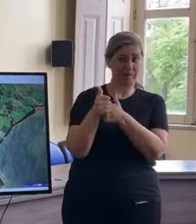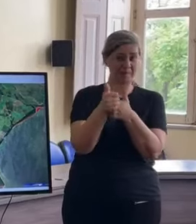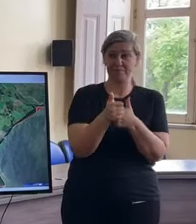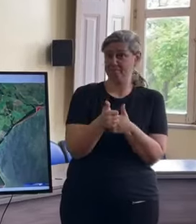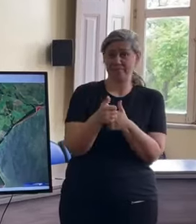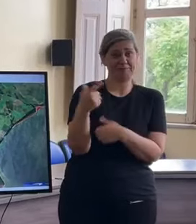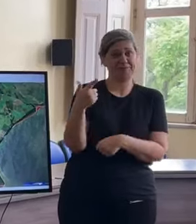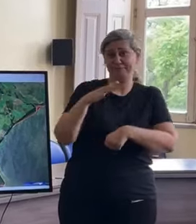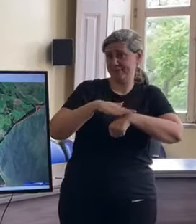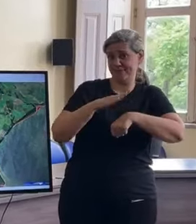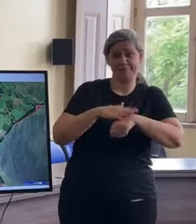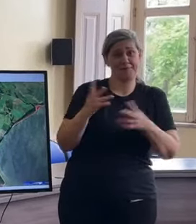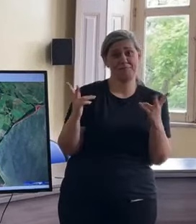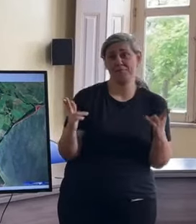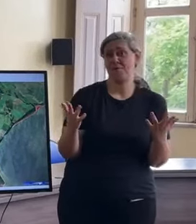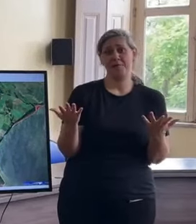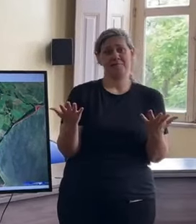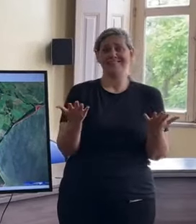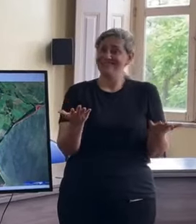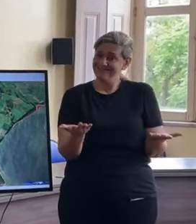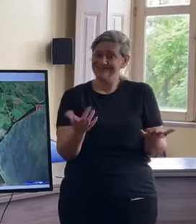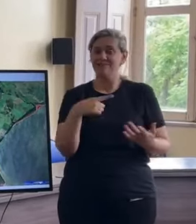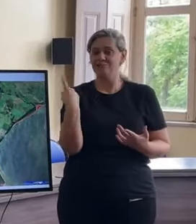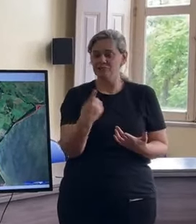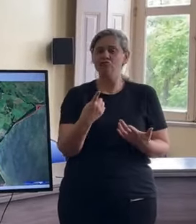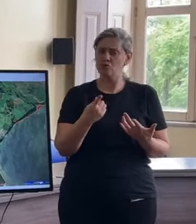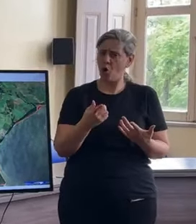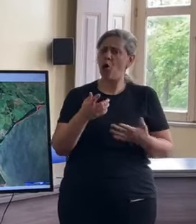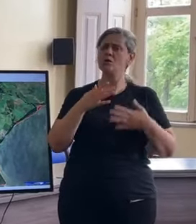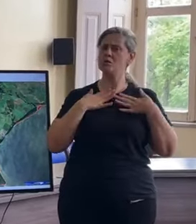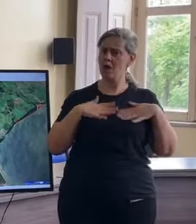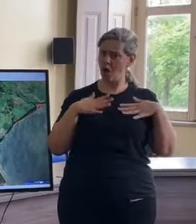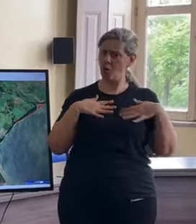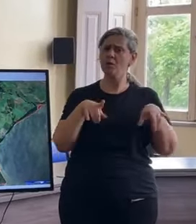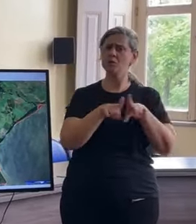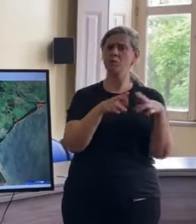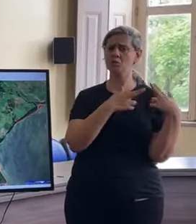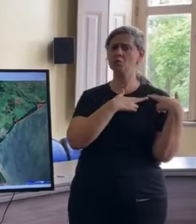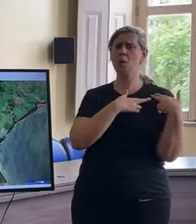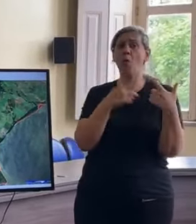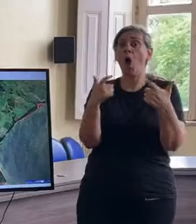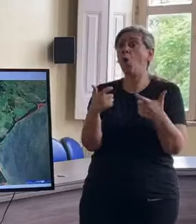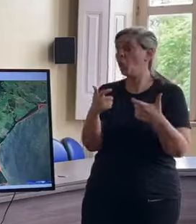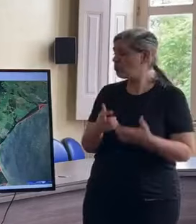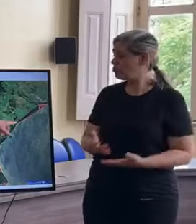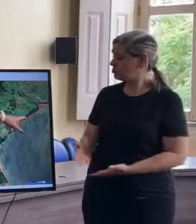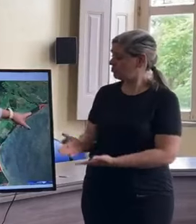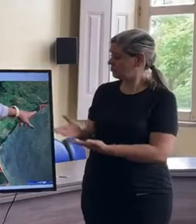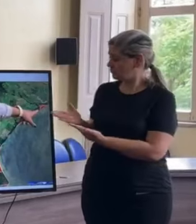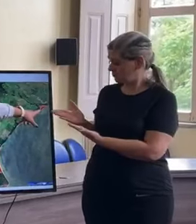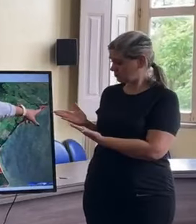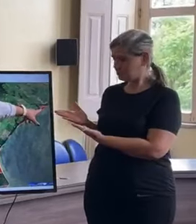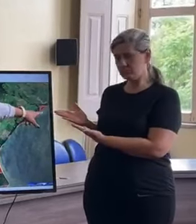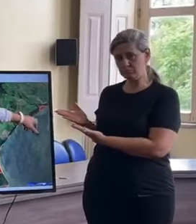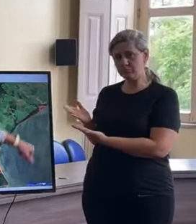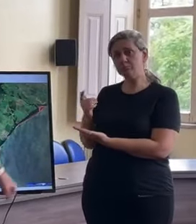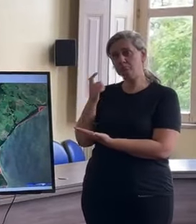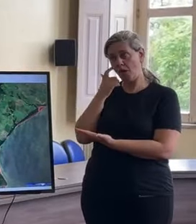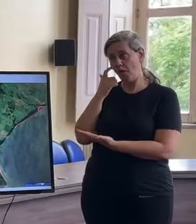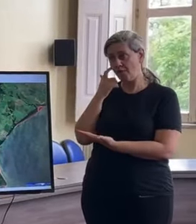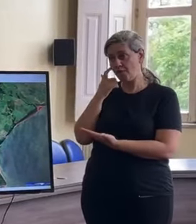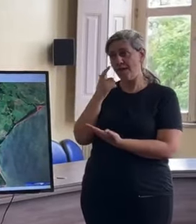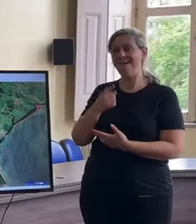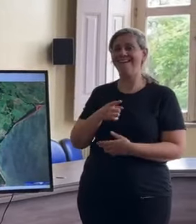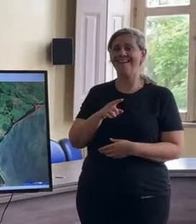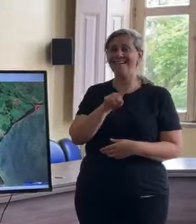vamos usá-la com serenidade, mas com responsabilidade também. Quais são as áreas? Aqui, vocês veem a